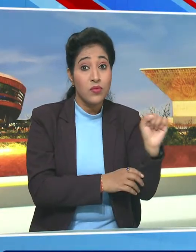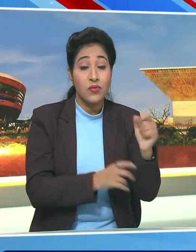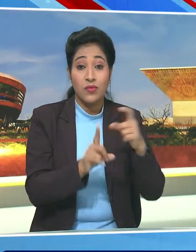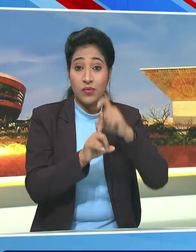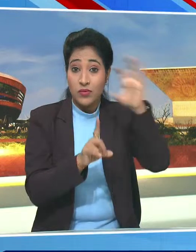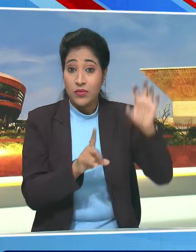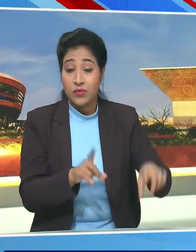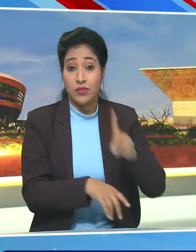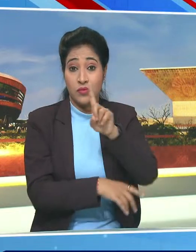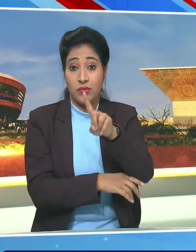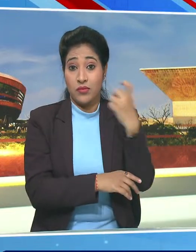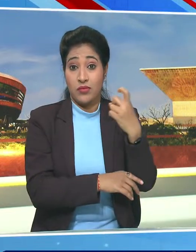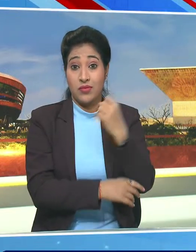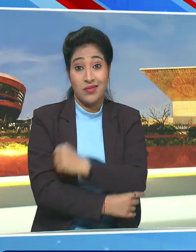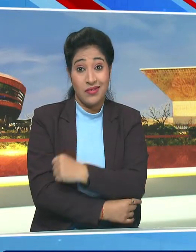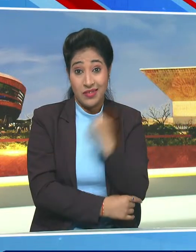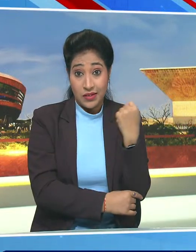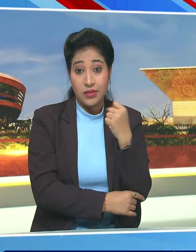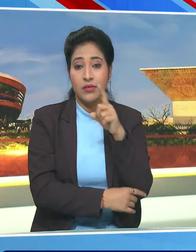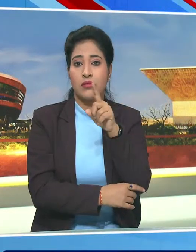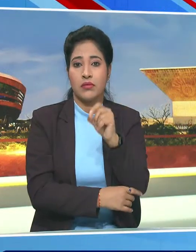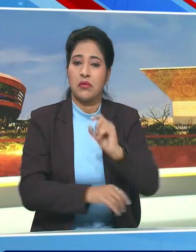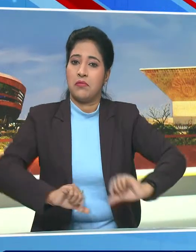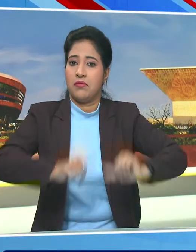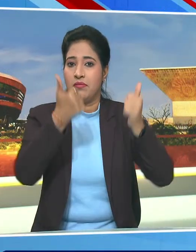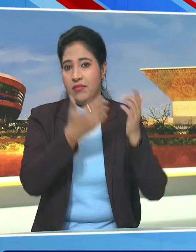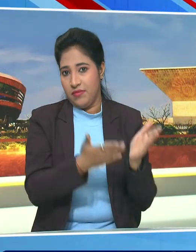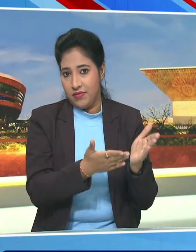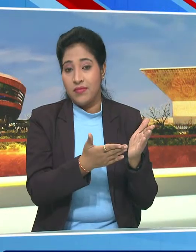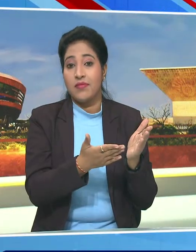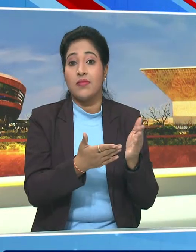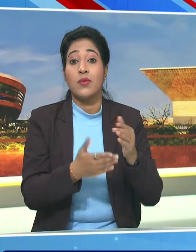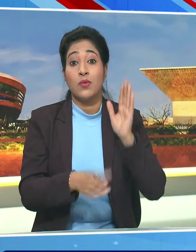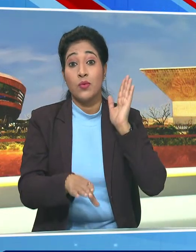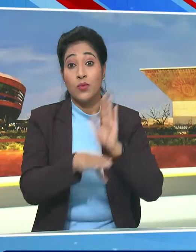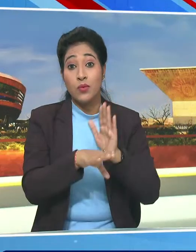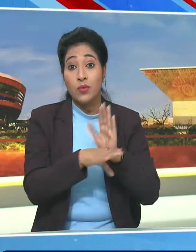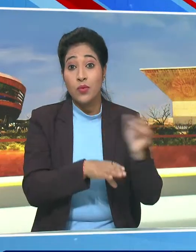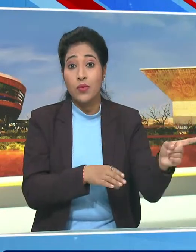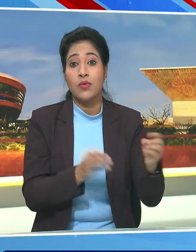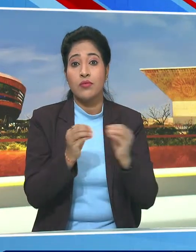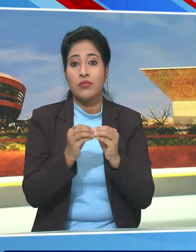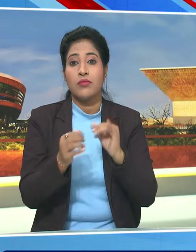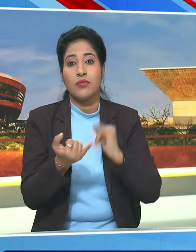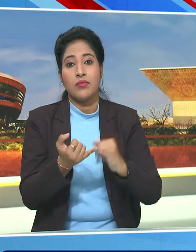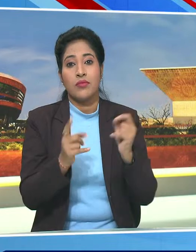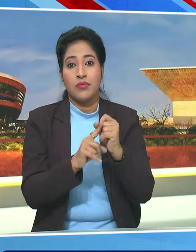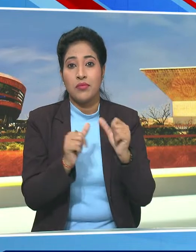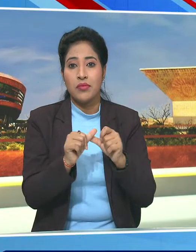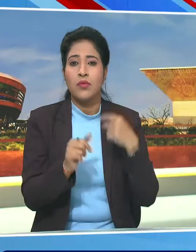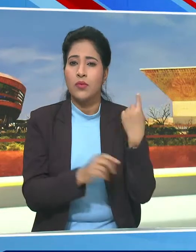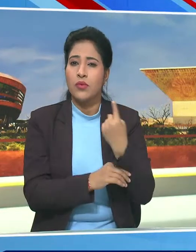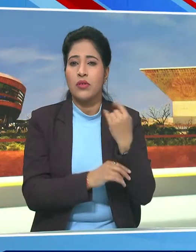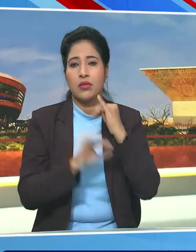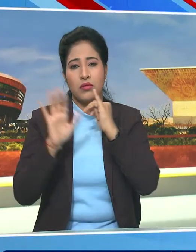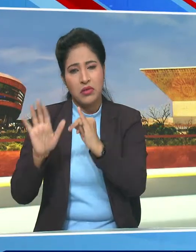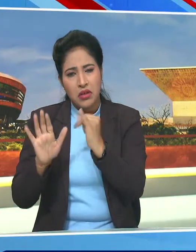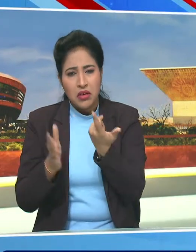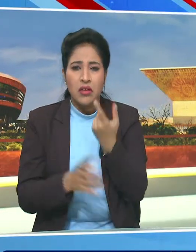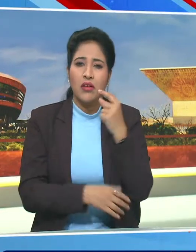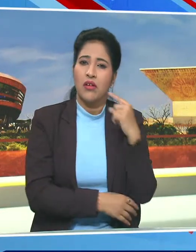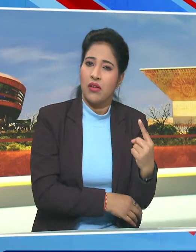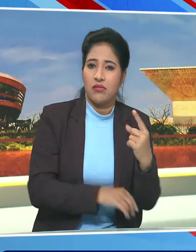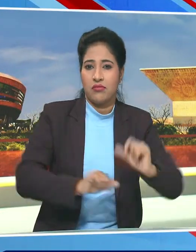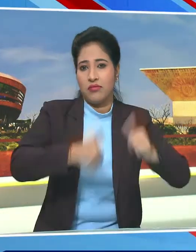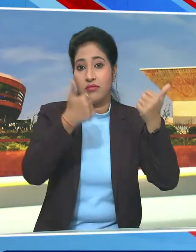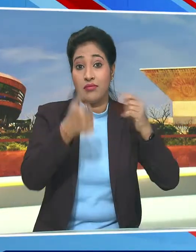जिलों की 17 सीटों में से 10 सीटे जीती जबकी कॉंग्रेस और बसपा ने प्रमशे 6 और 1 सीट जीती